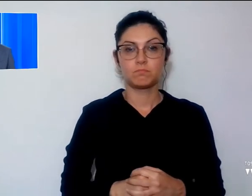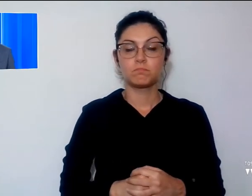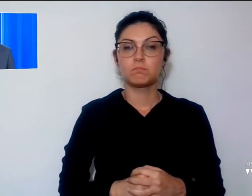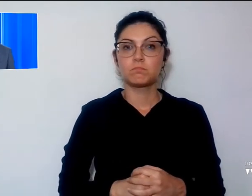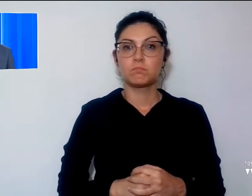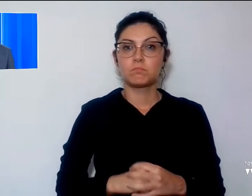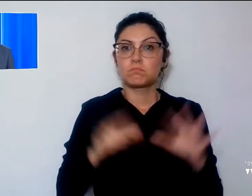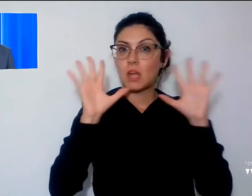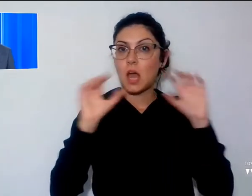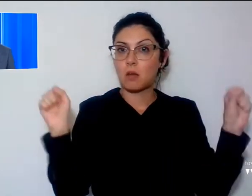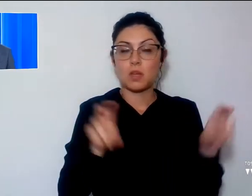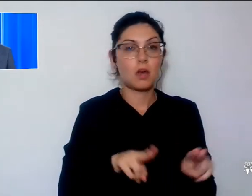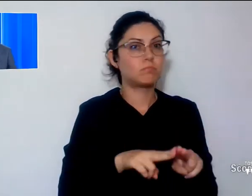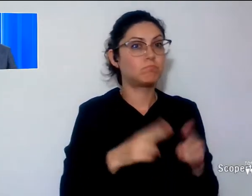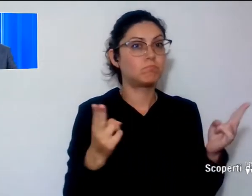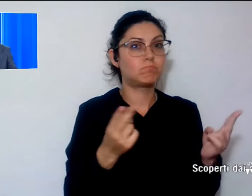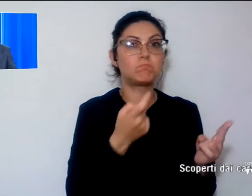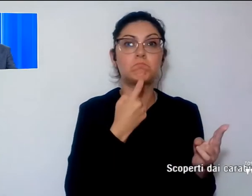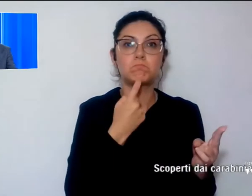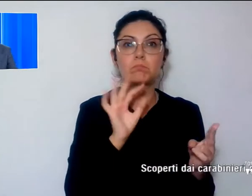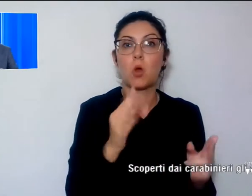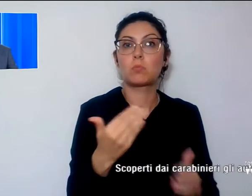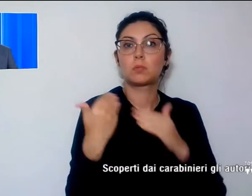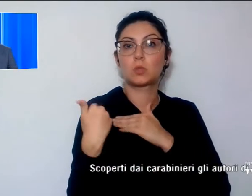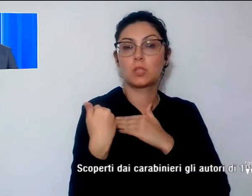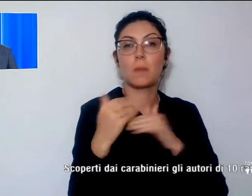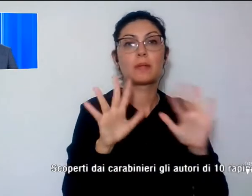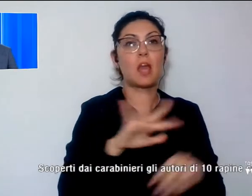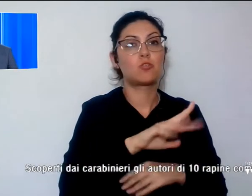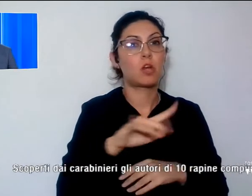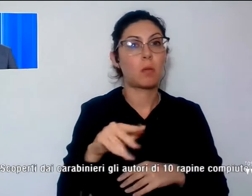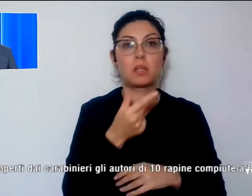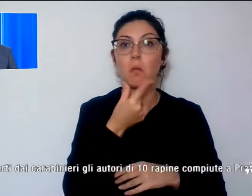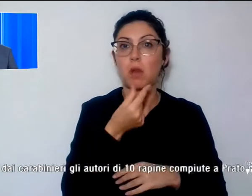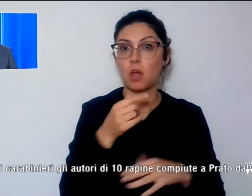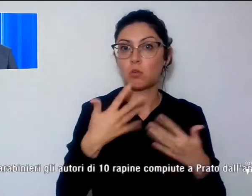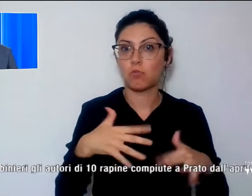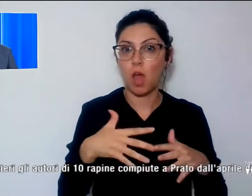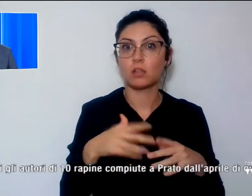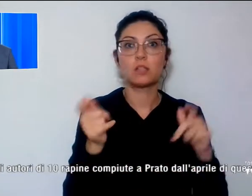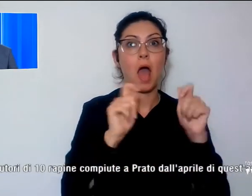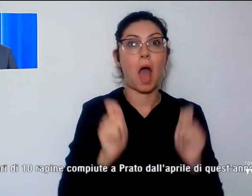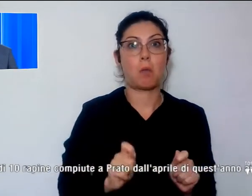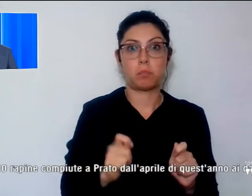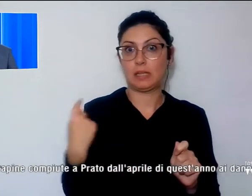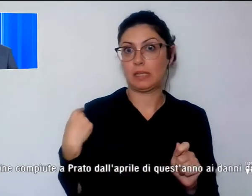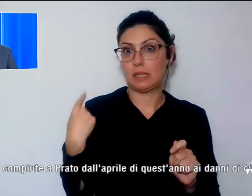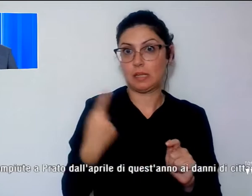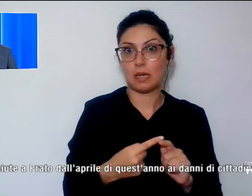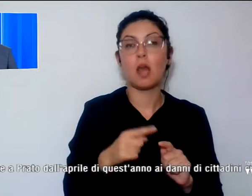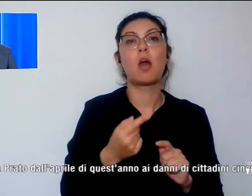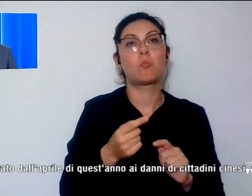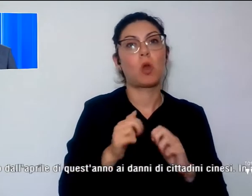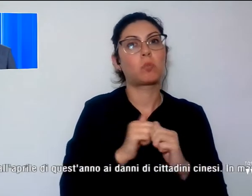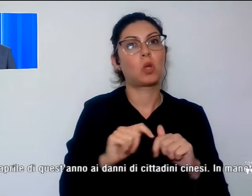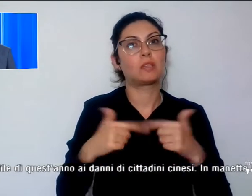carabinieri, gli autori di dieci rapine compiute a Prato dall'aprile di quest'anno ai danni di cittadini cinesi.